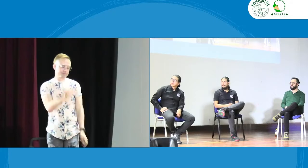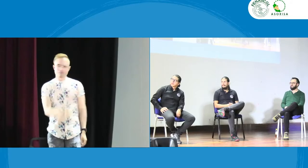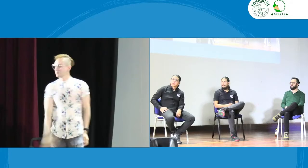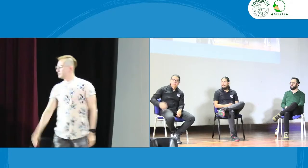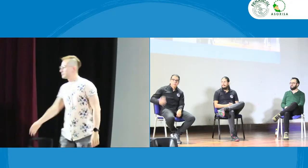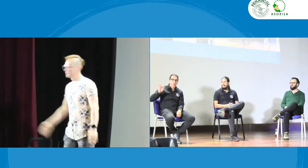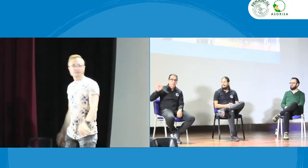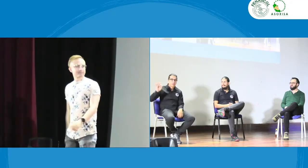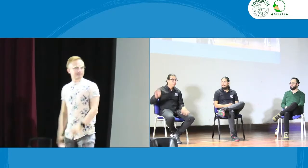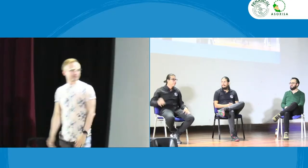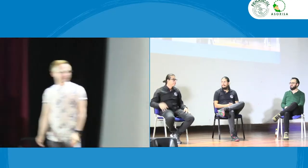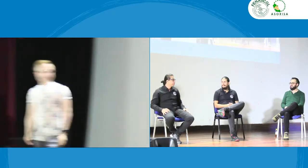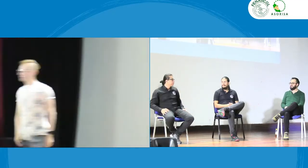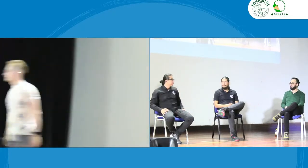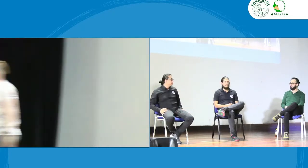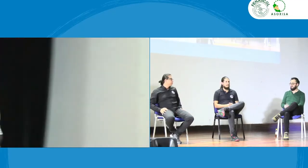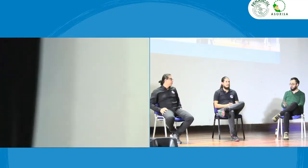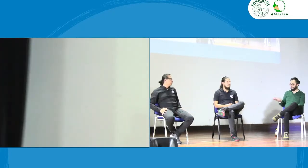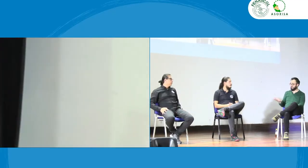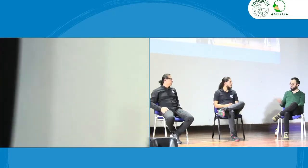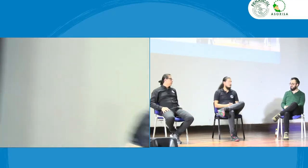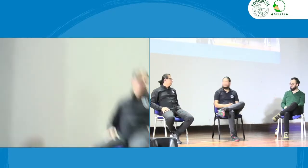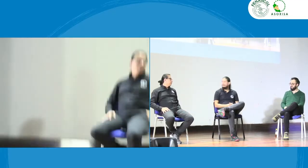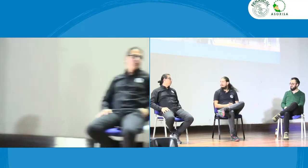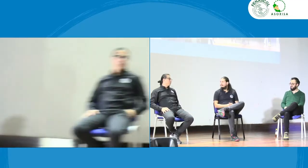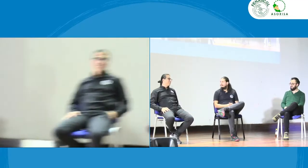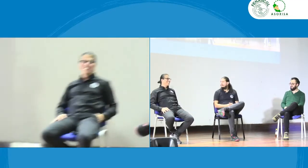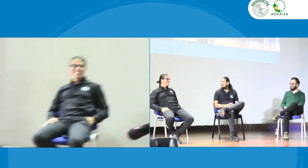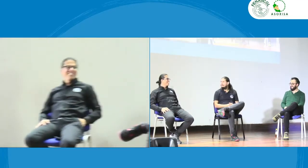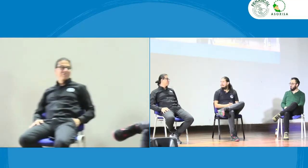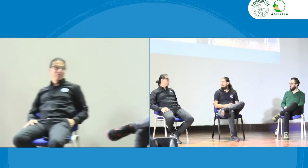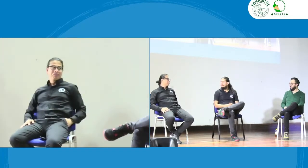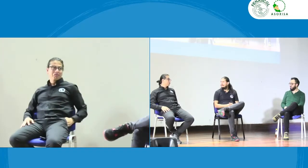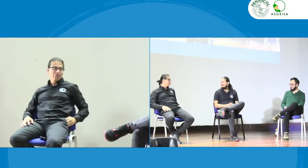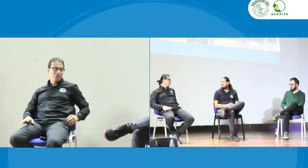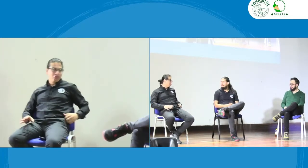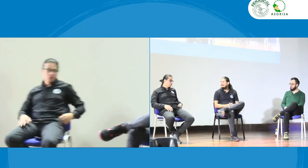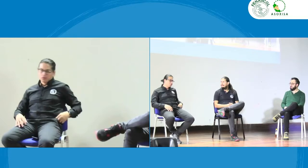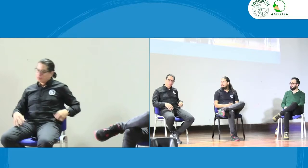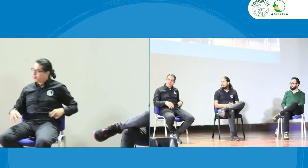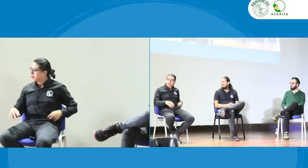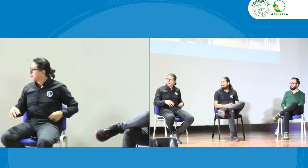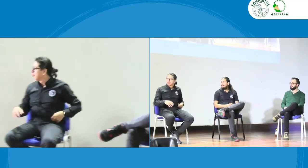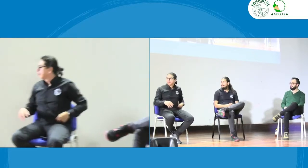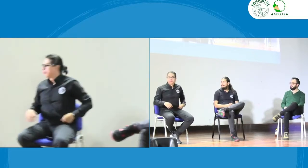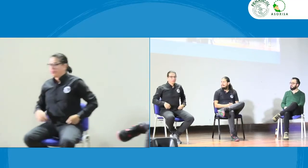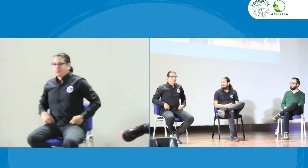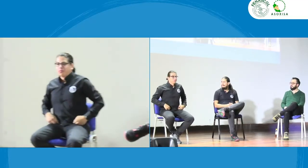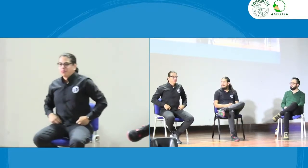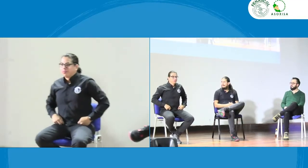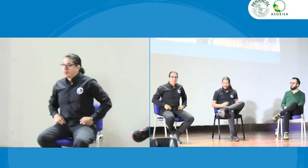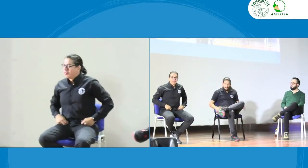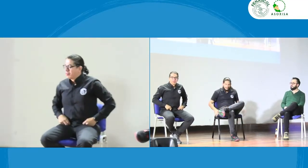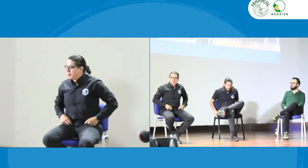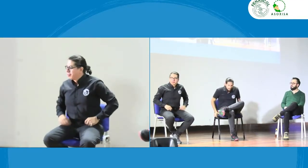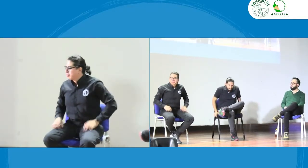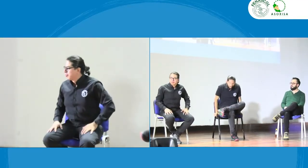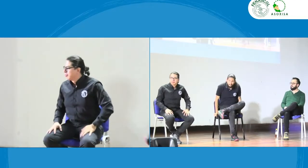como intérprete y se contrata como docente y también aparte de eso docente de español entonces ahí en esa situación ¿cómo se haría?